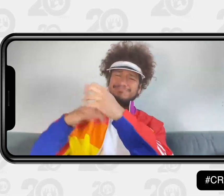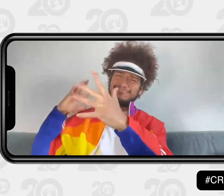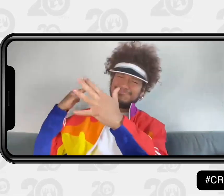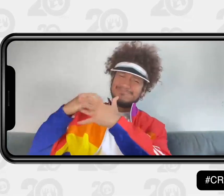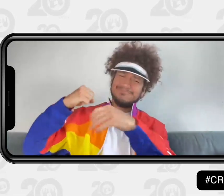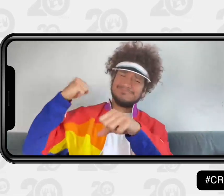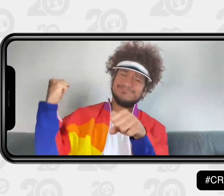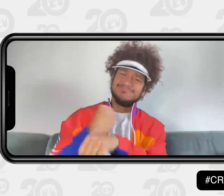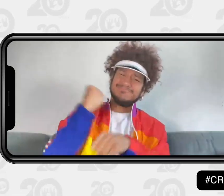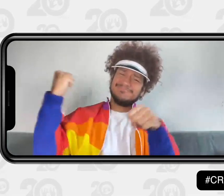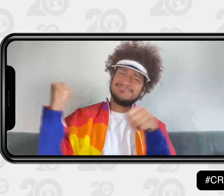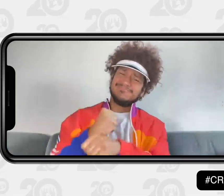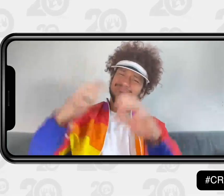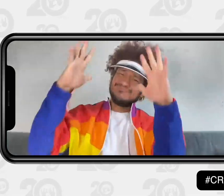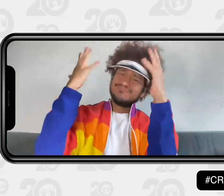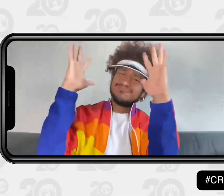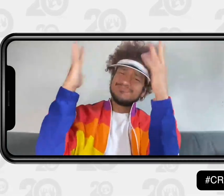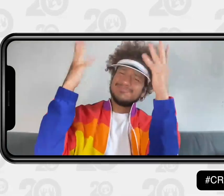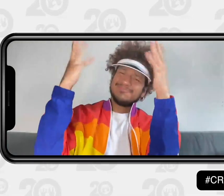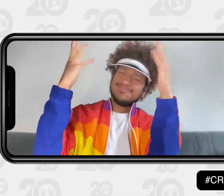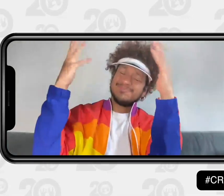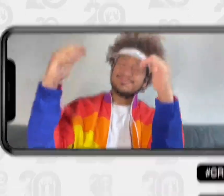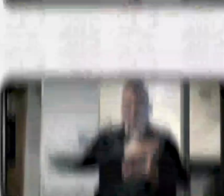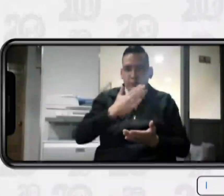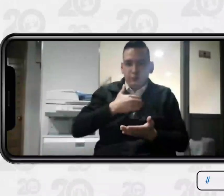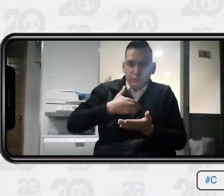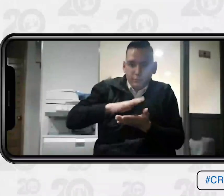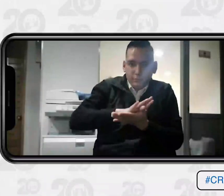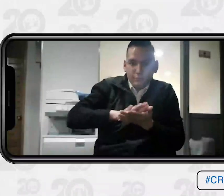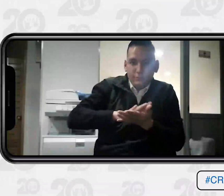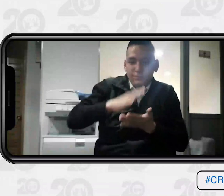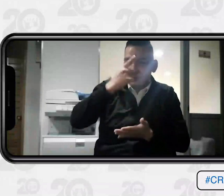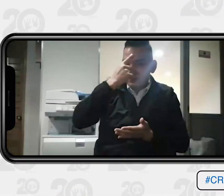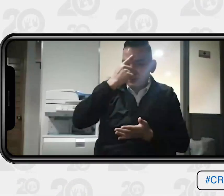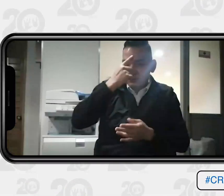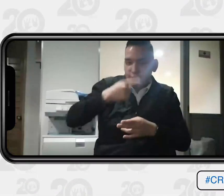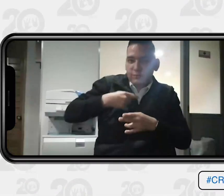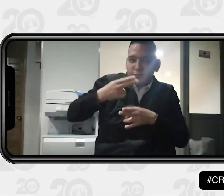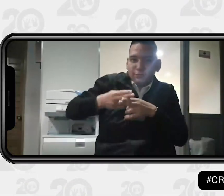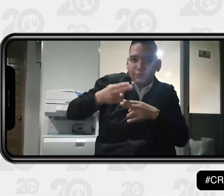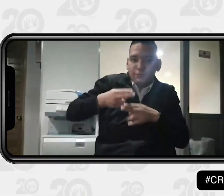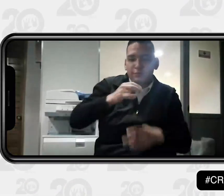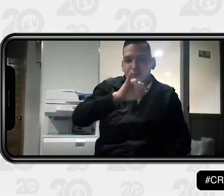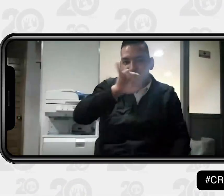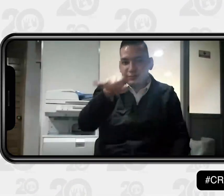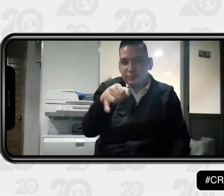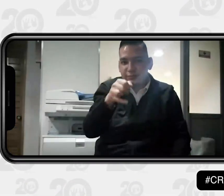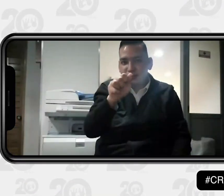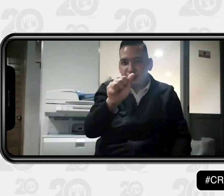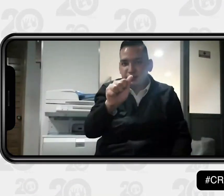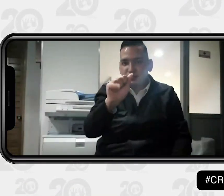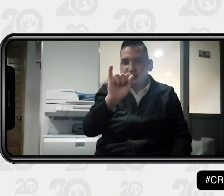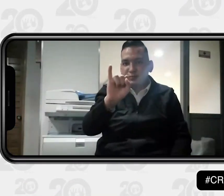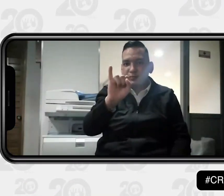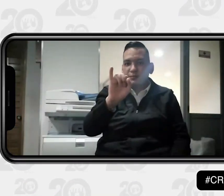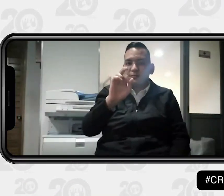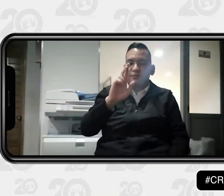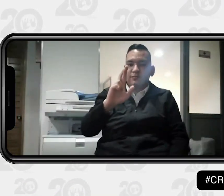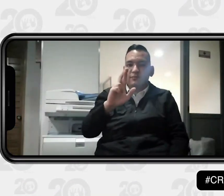celebramos estos 20 años de arduo trabajo. Felicitaciones. Mucho gusto, mi seña es esta. Mi nombre